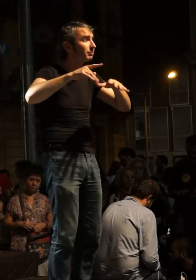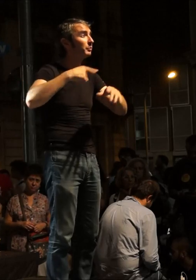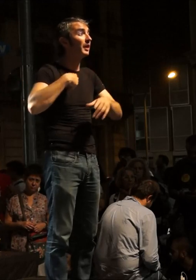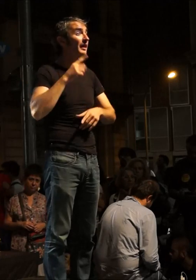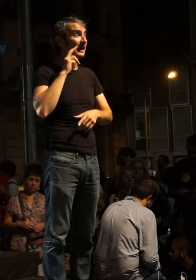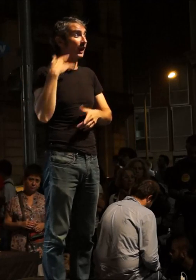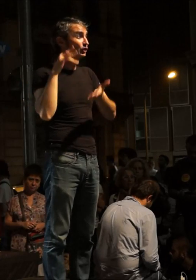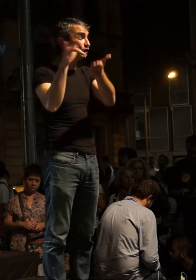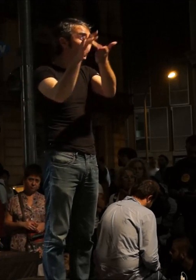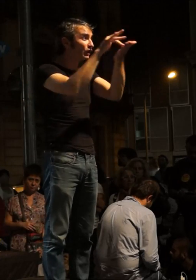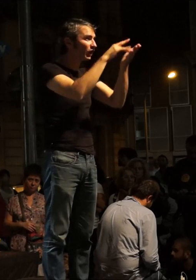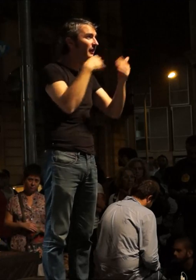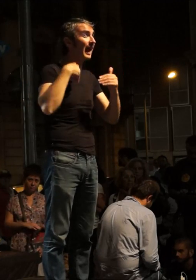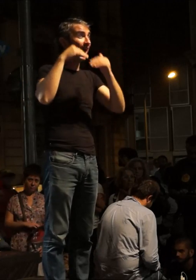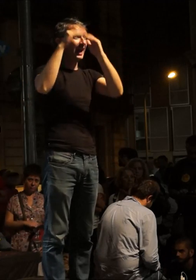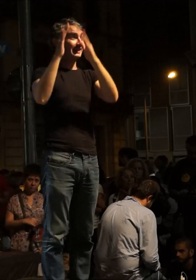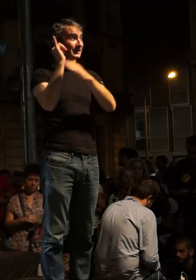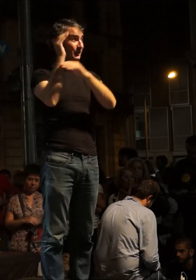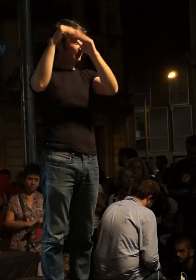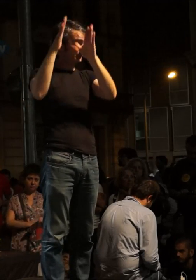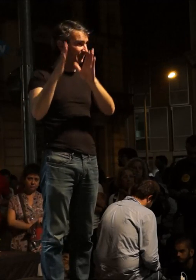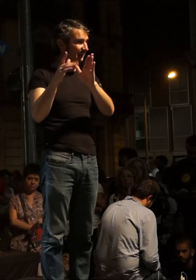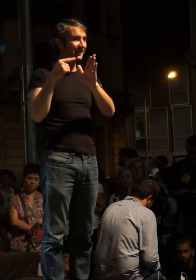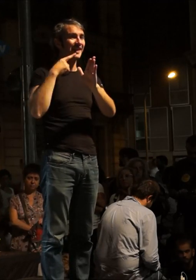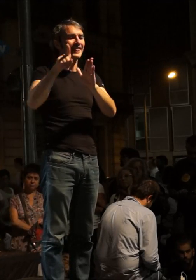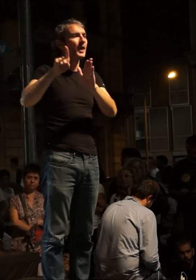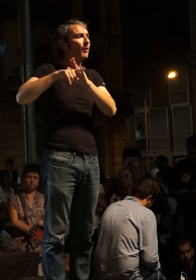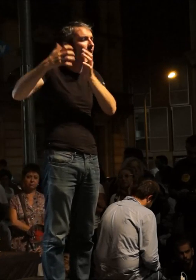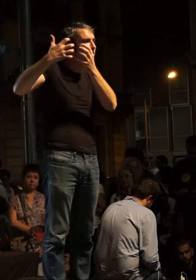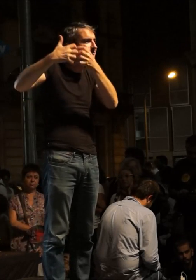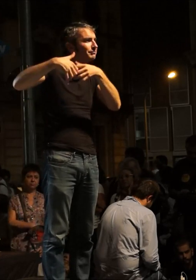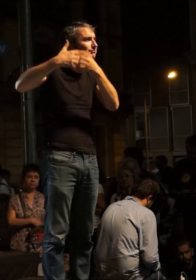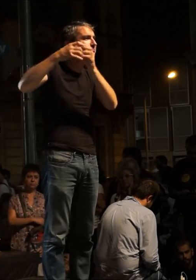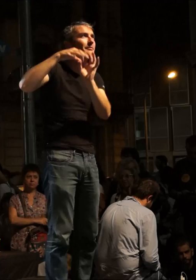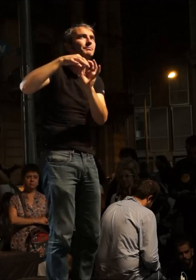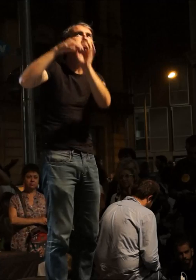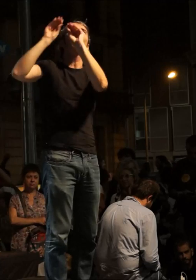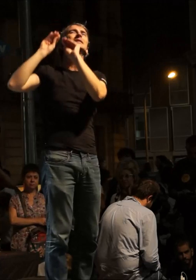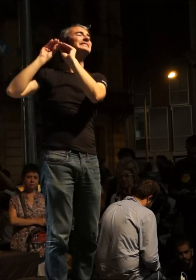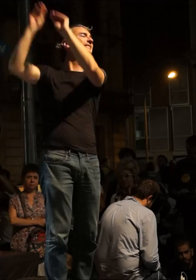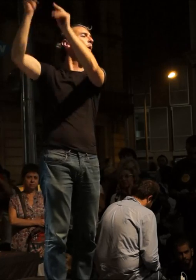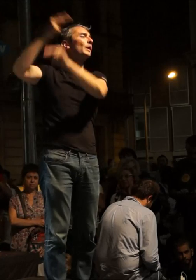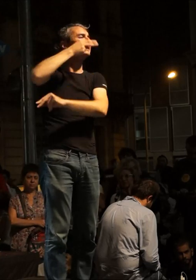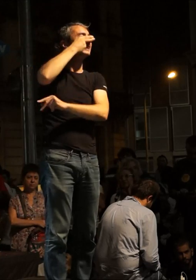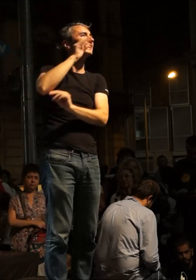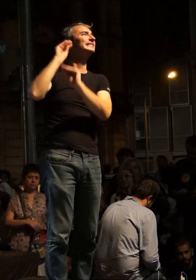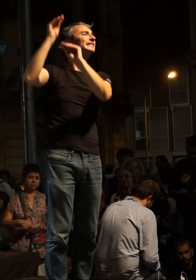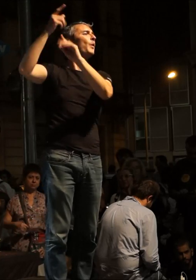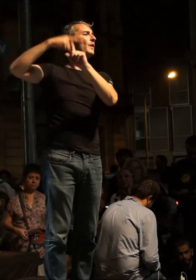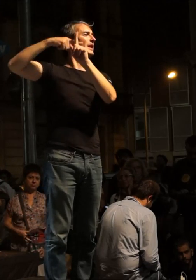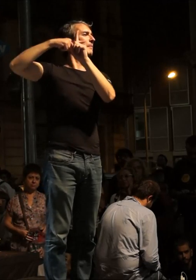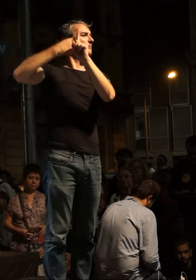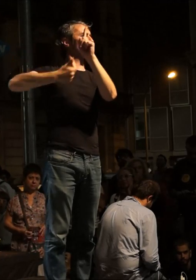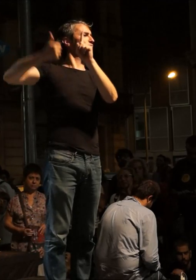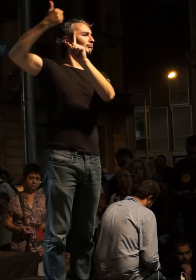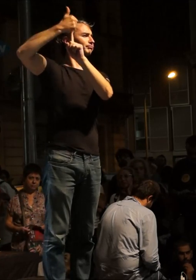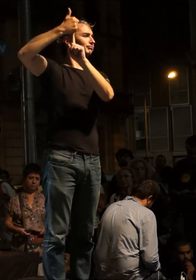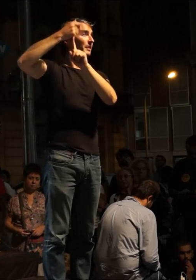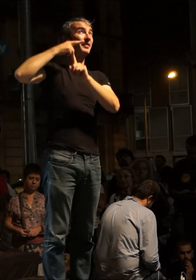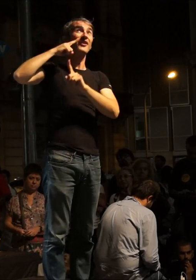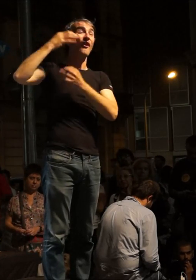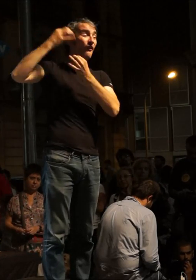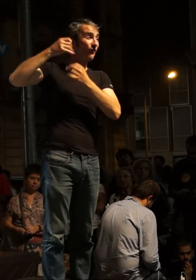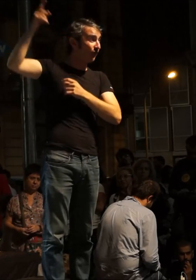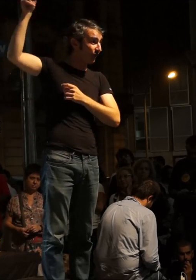aquestes institucions sols són un engranatge dels seus interessos de classe, que finalment aquestes institucions